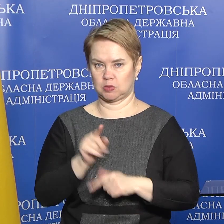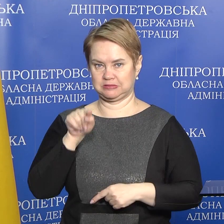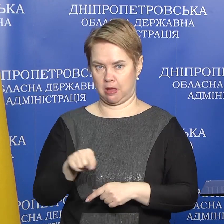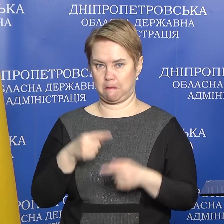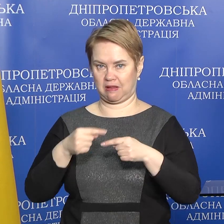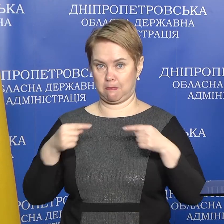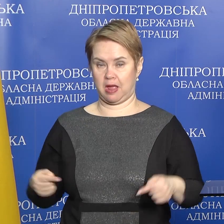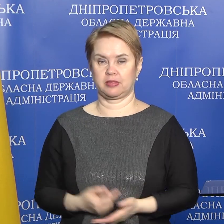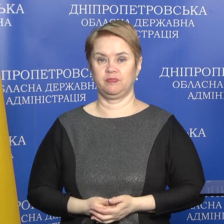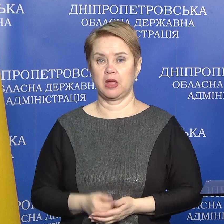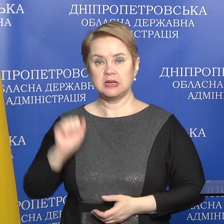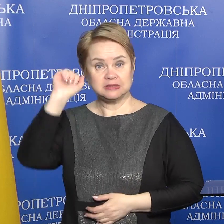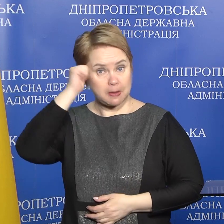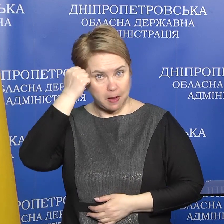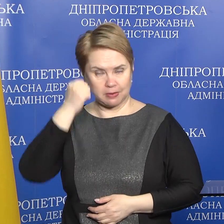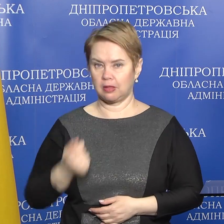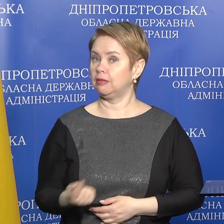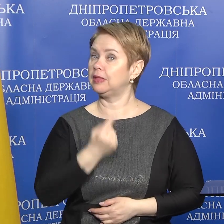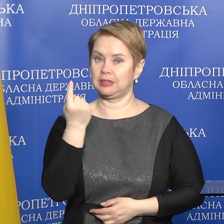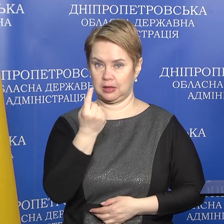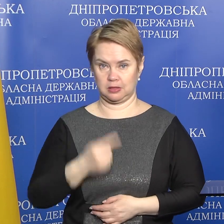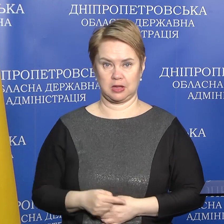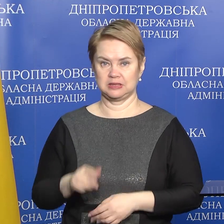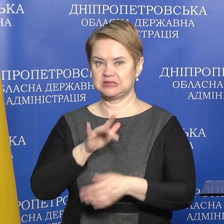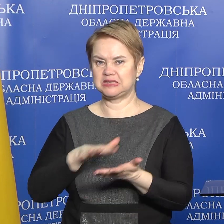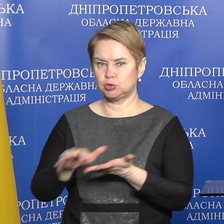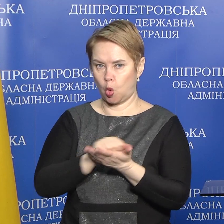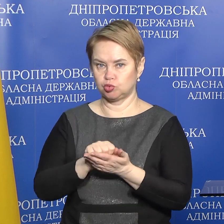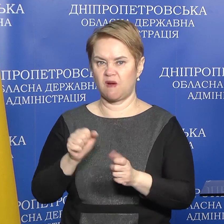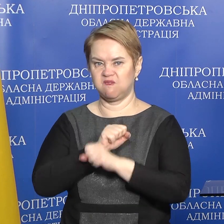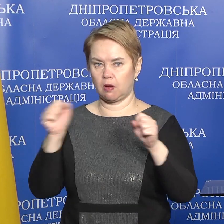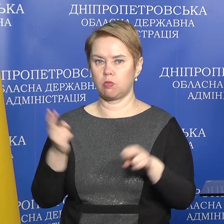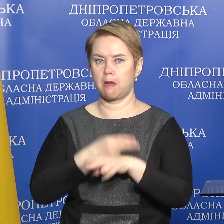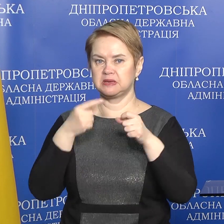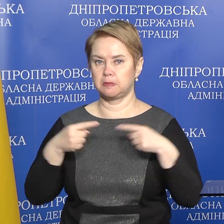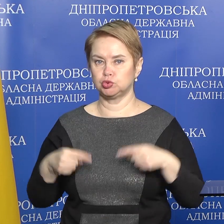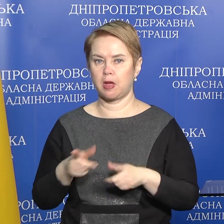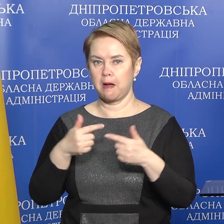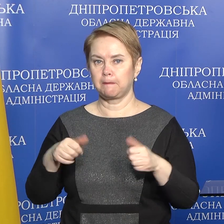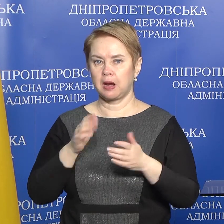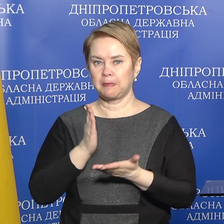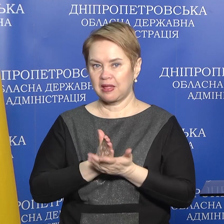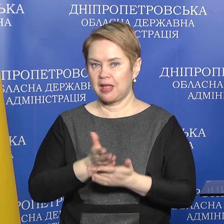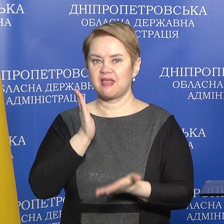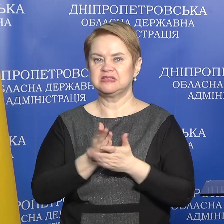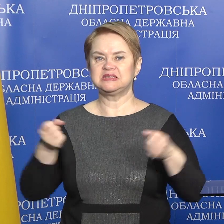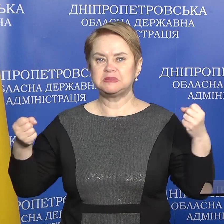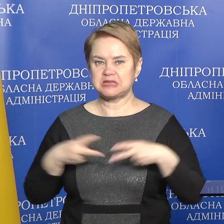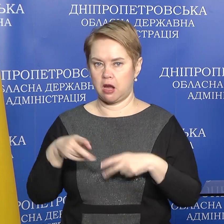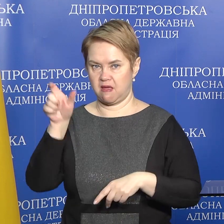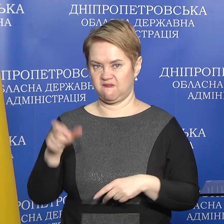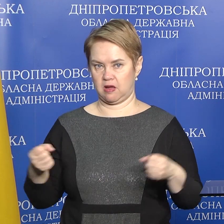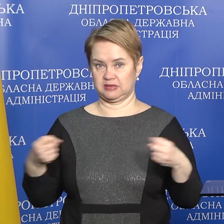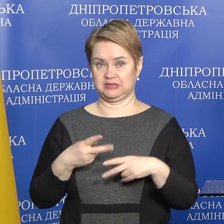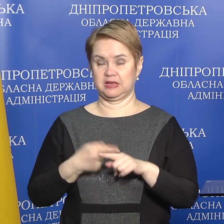предмет. Запам'ятайте, єдине, знишкодженням вибухонебезпечних предметів займаються тільки спеціальні фахівці.